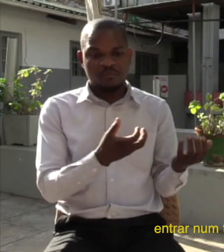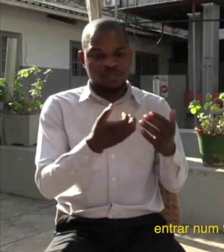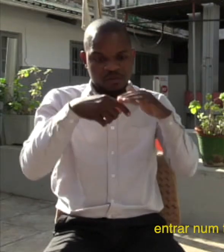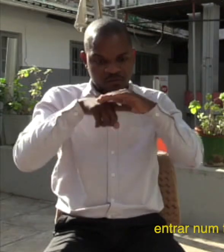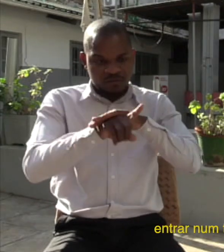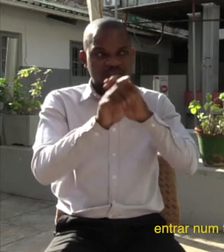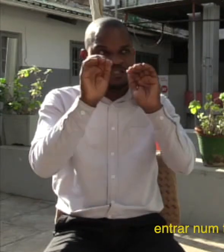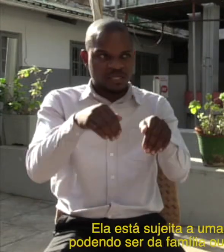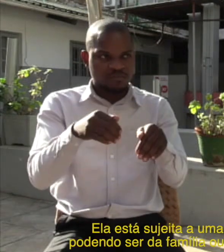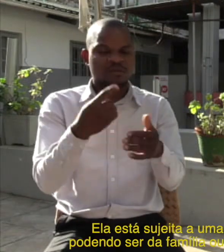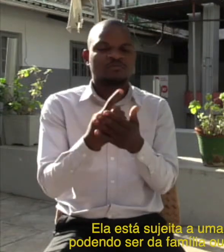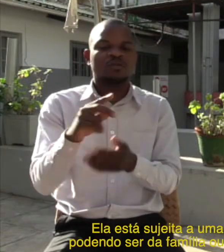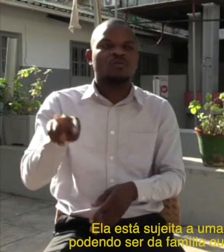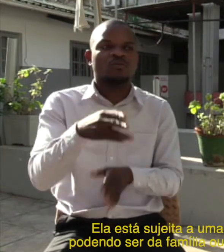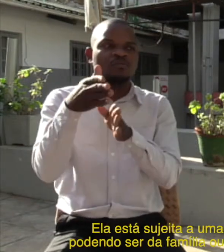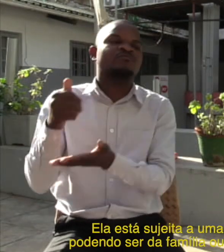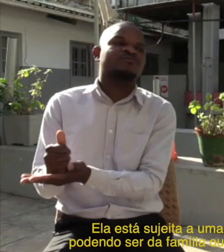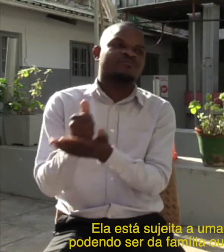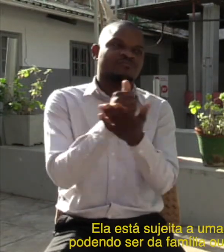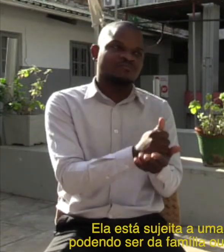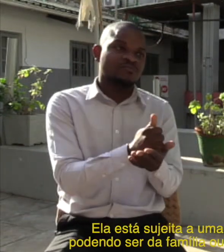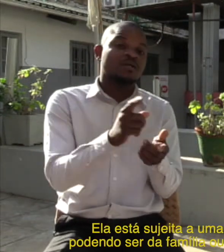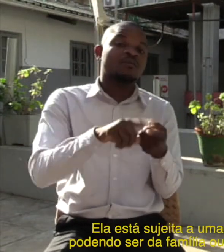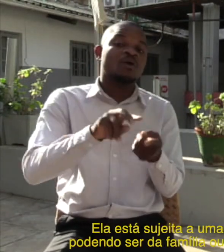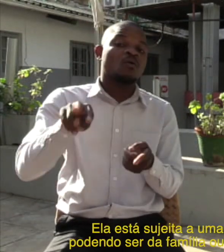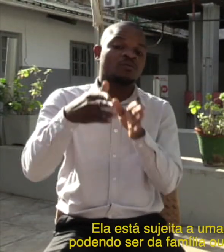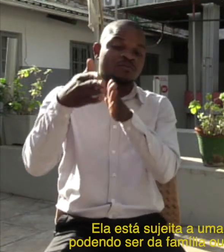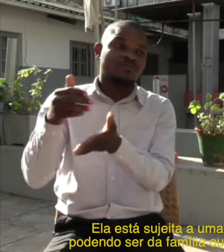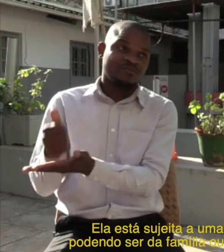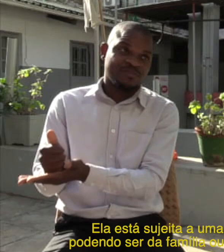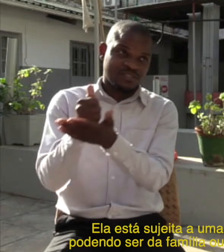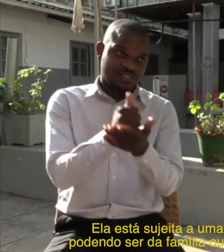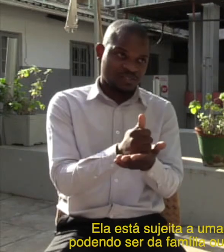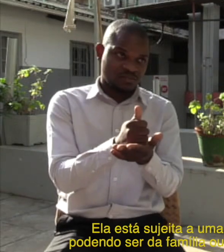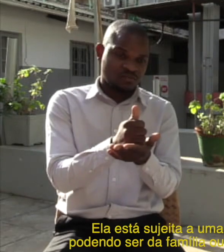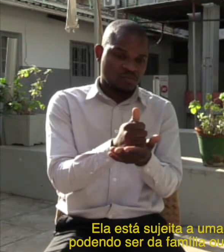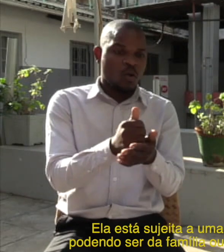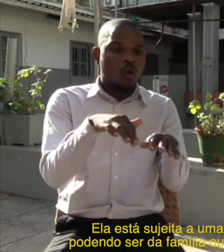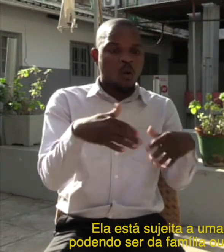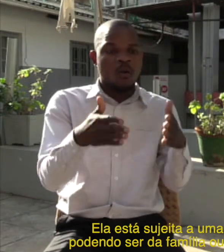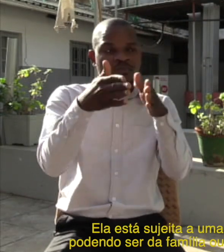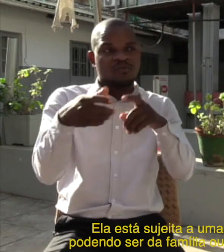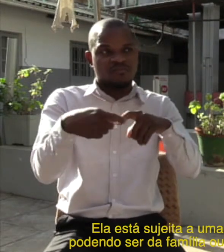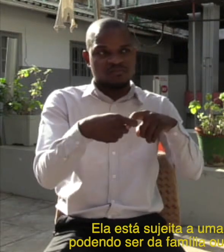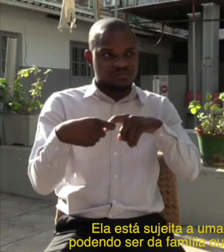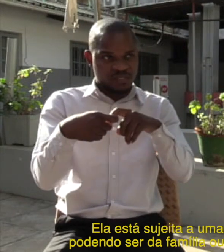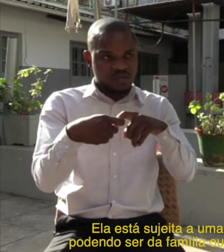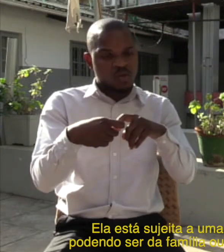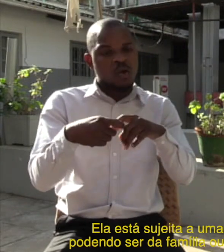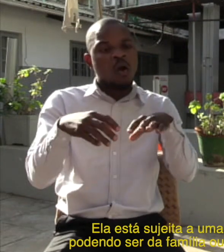público. E ela está sujeita a outra pessoa que lhe pode ajudar, ou pode ser alguém da família, ou pode ser alguém que não é da família,